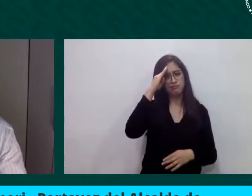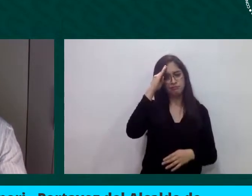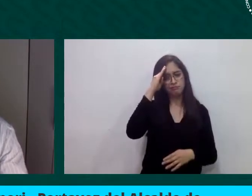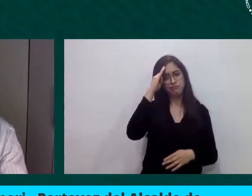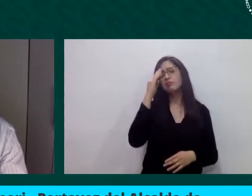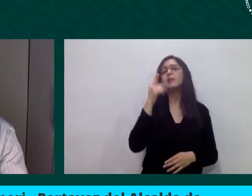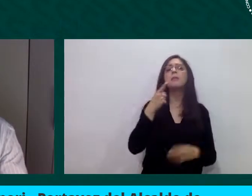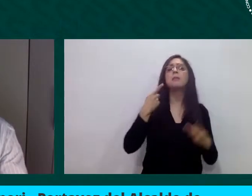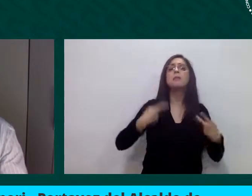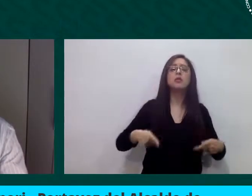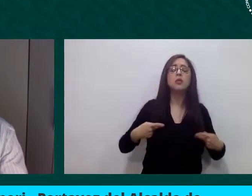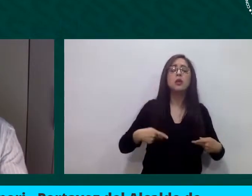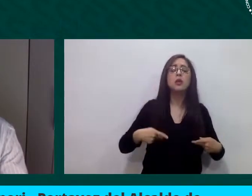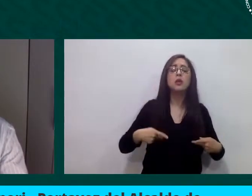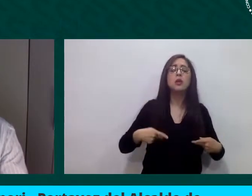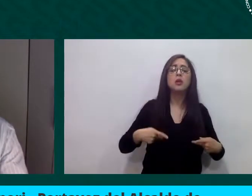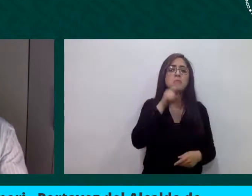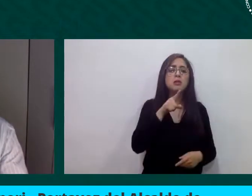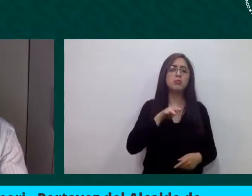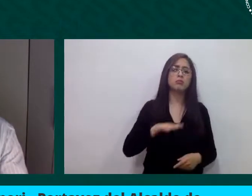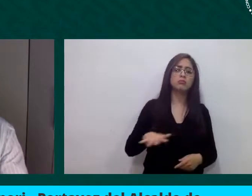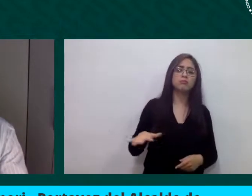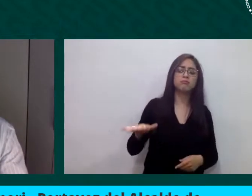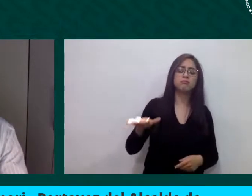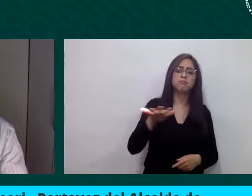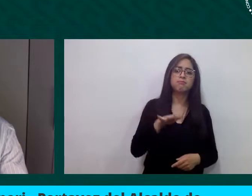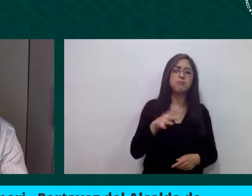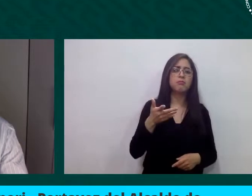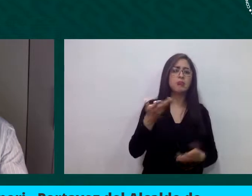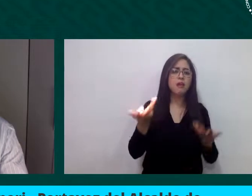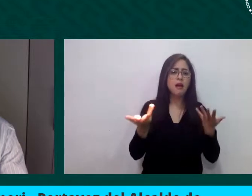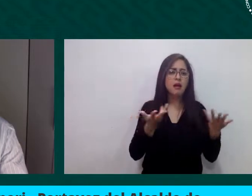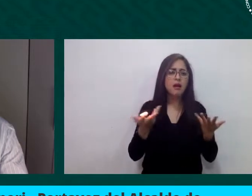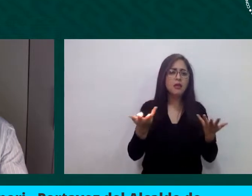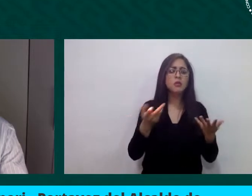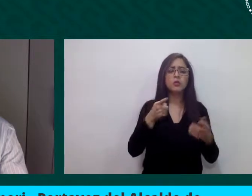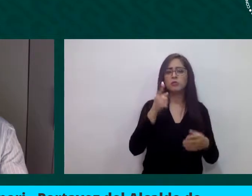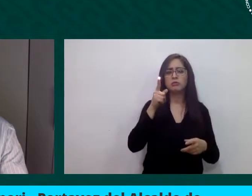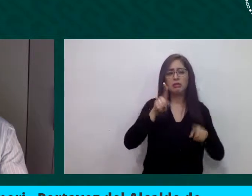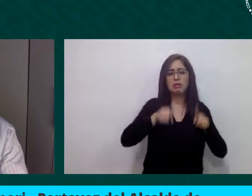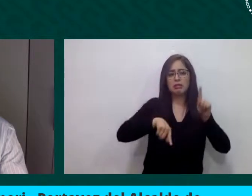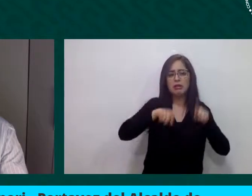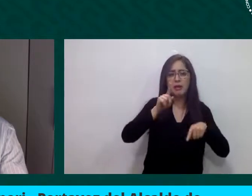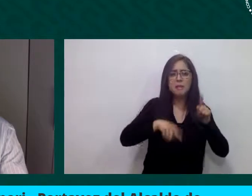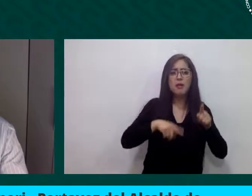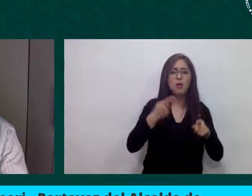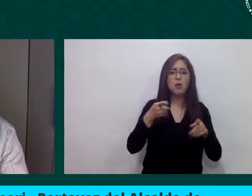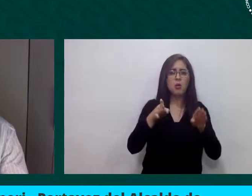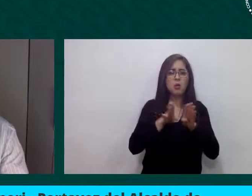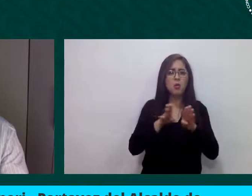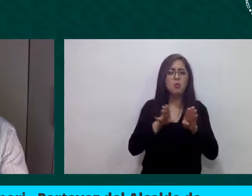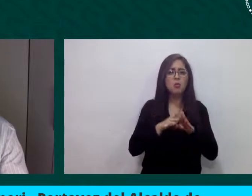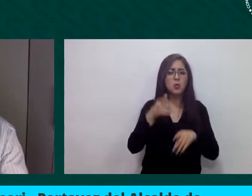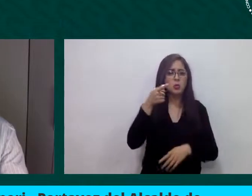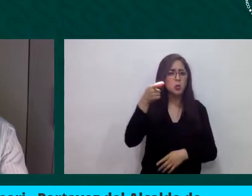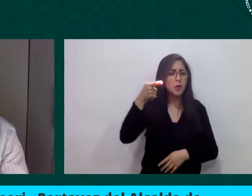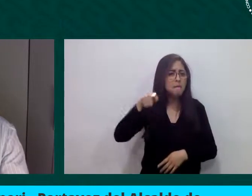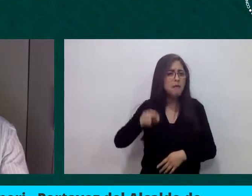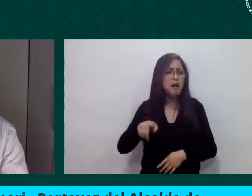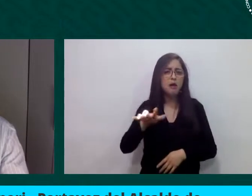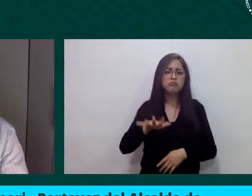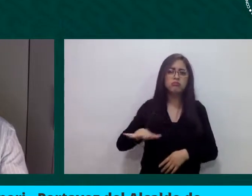Independientemente de la amplitud de sus mandatos o de su nivel de recursos, los gobiernos